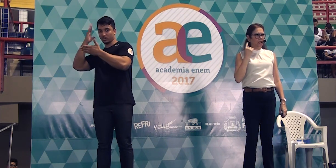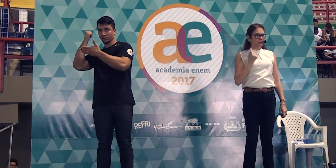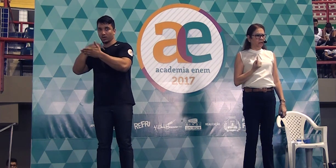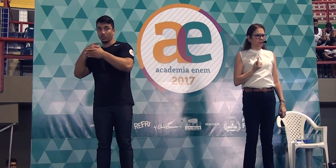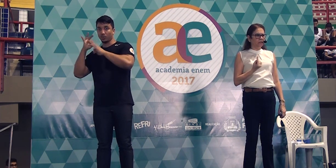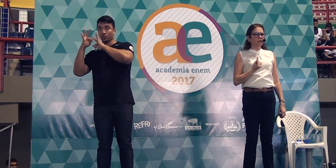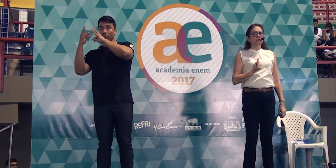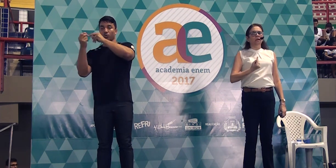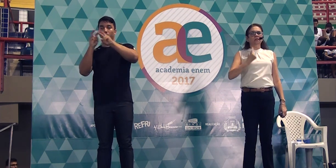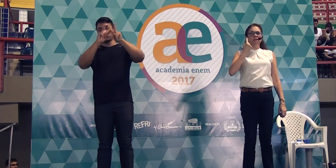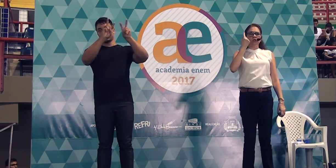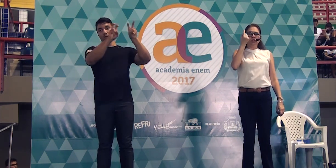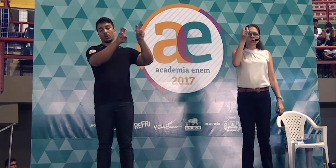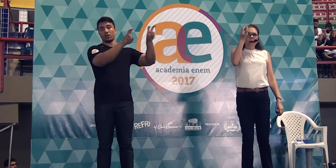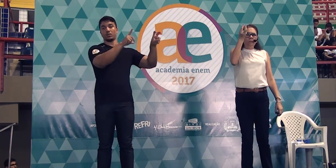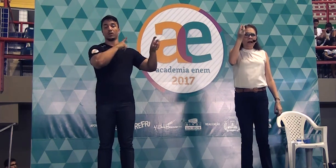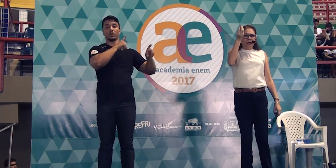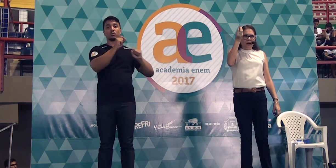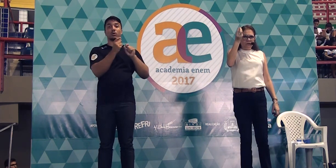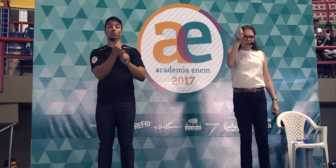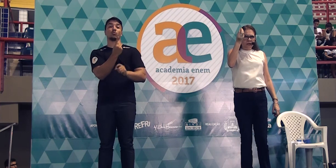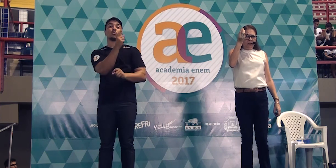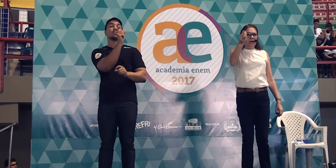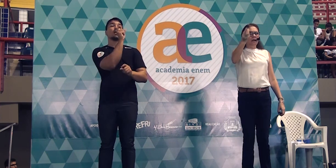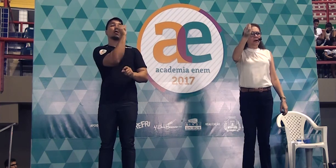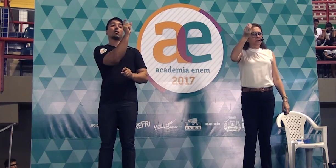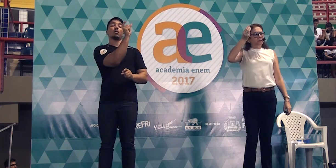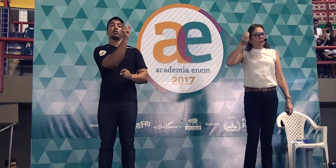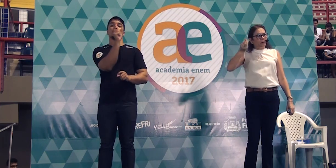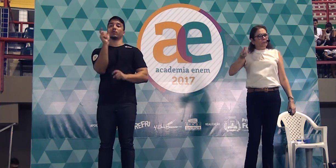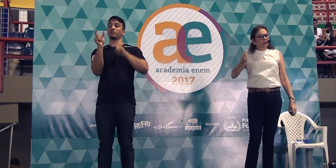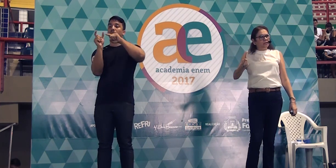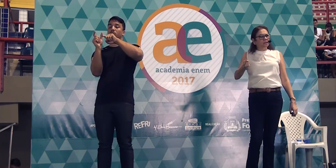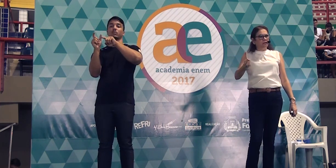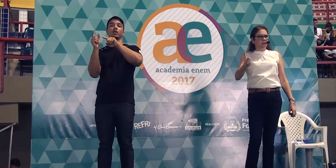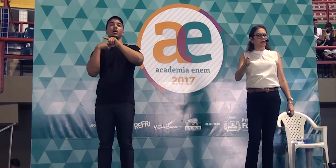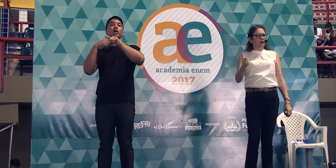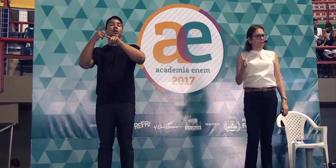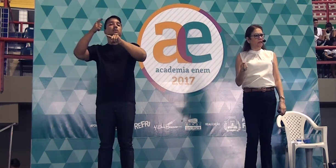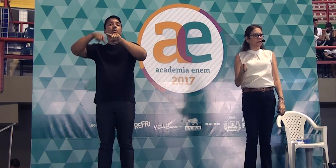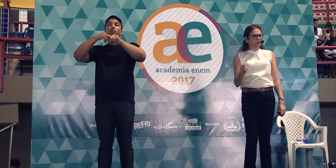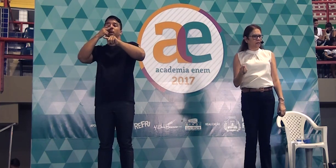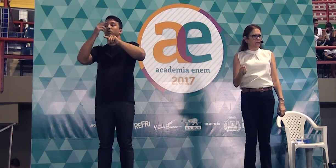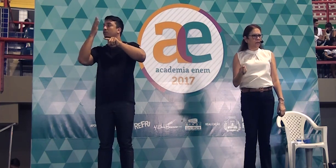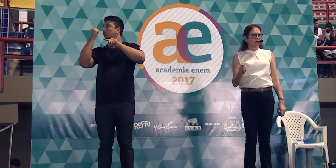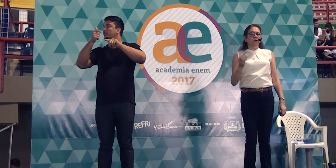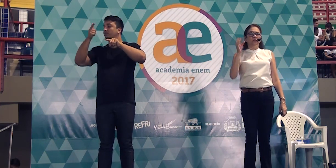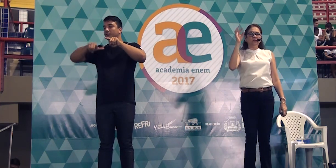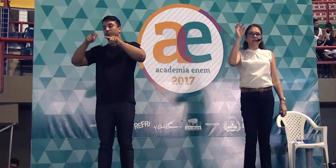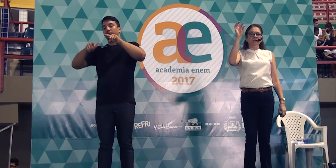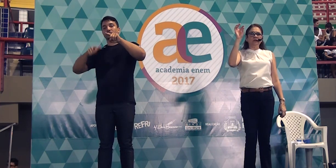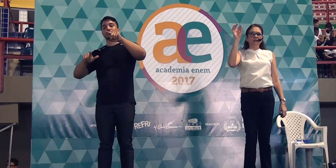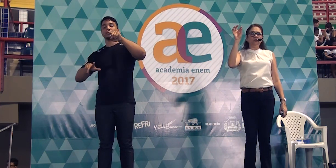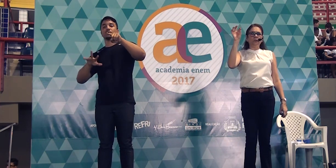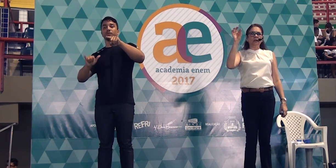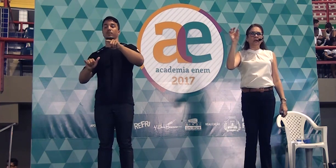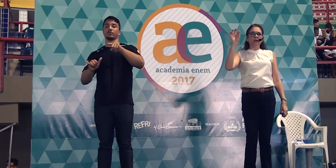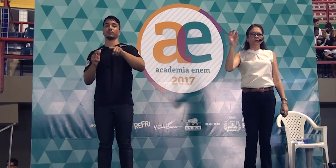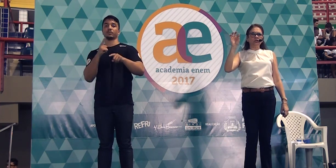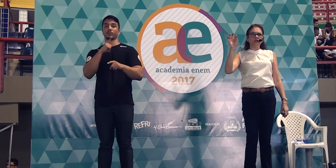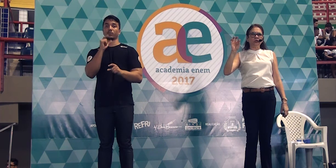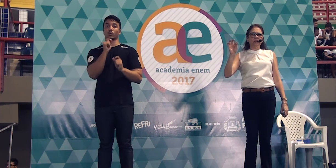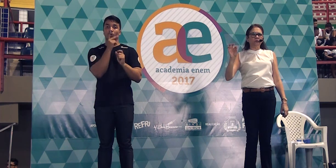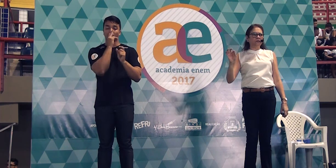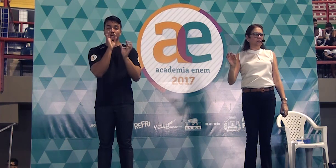os temas existe uma palavra que ela é mais propensa à repetição, você faz um